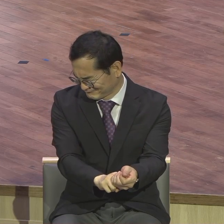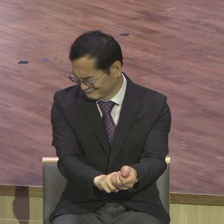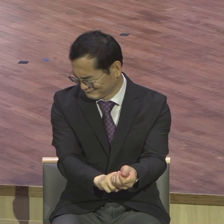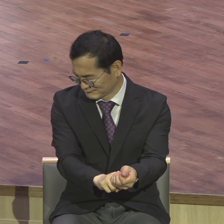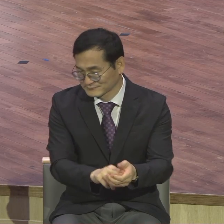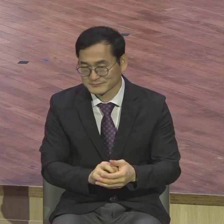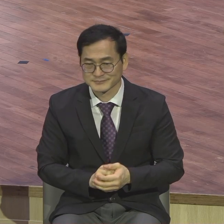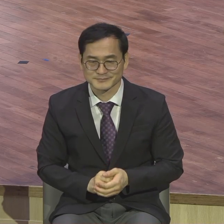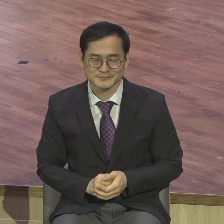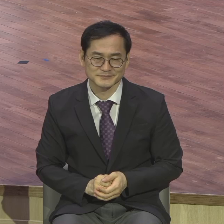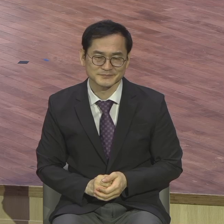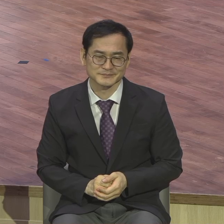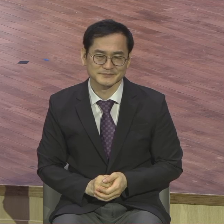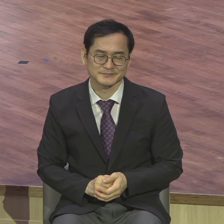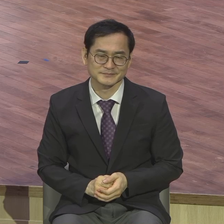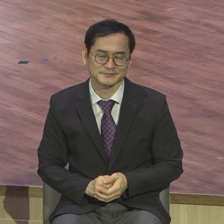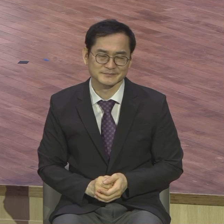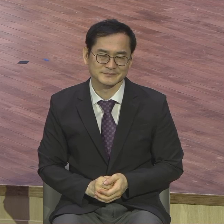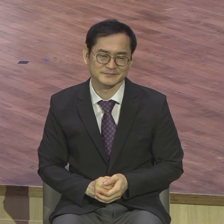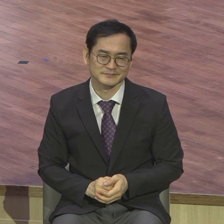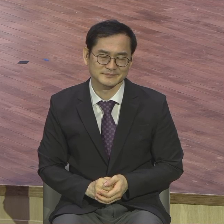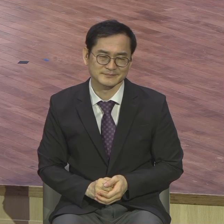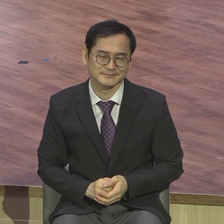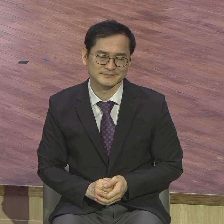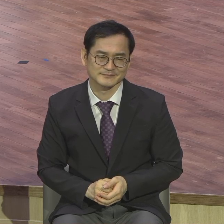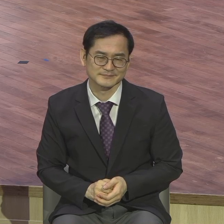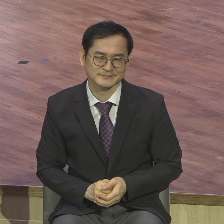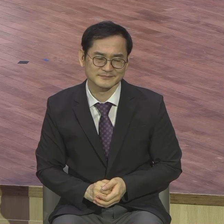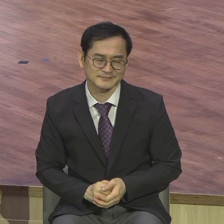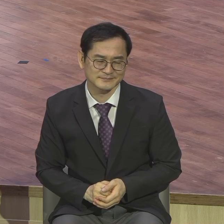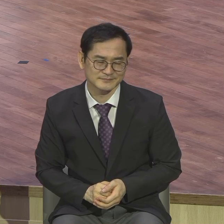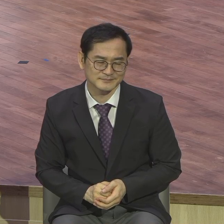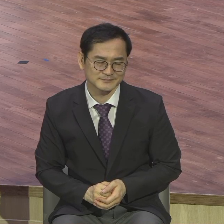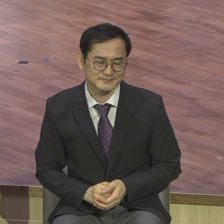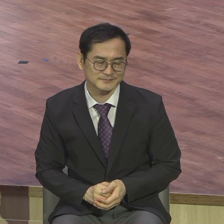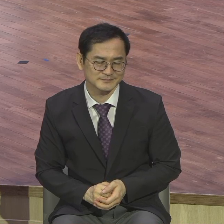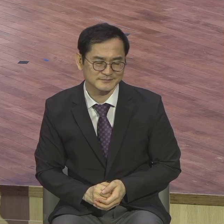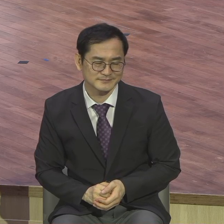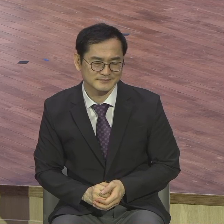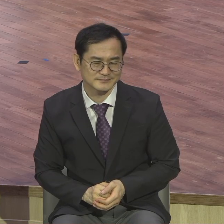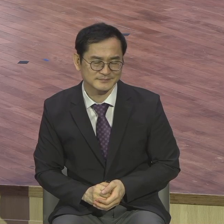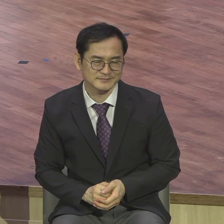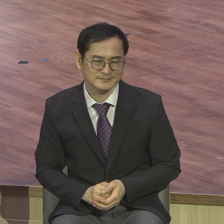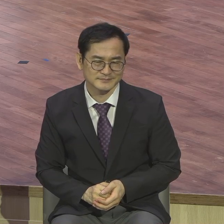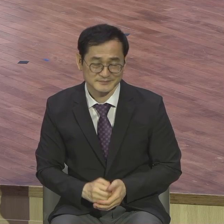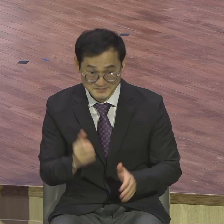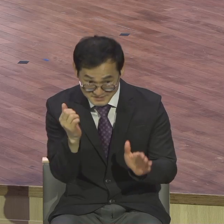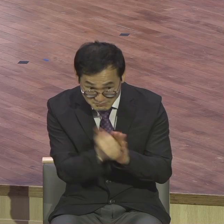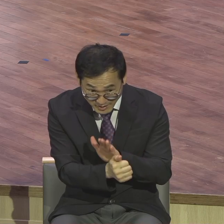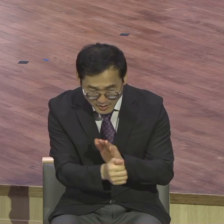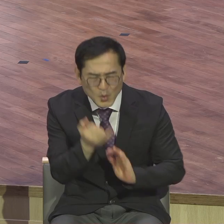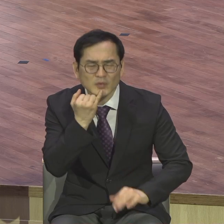하나님은 하나님은 오히려 새로 달란트를 주시면서 다시 시작해보라고 말씀하실 것이다